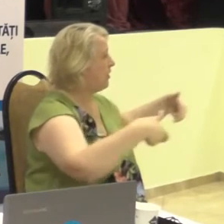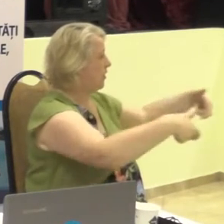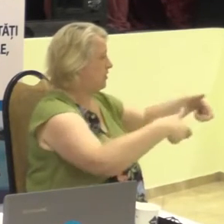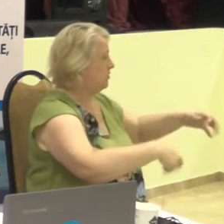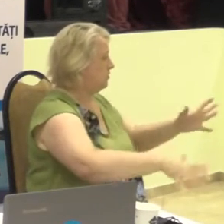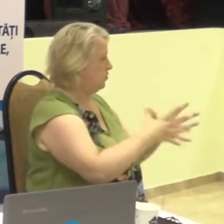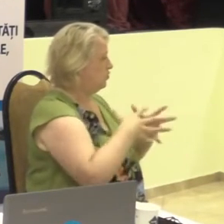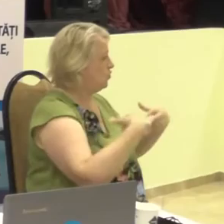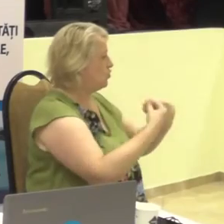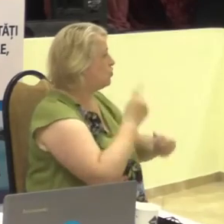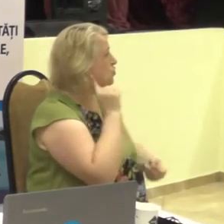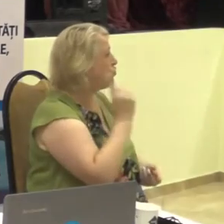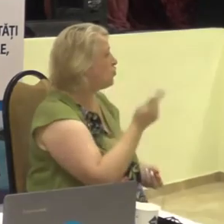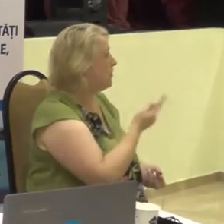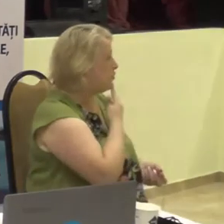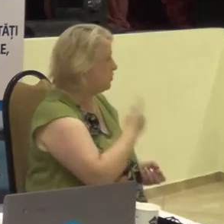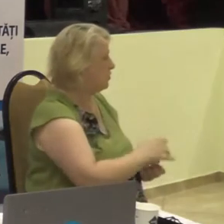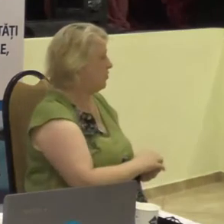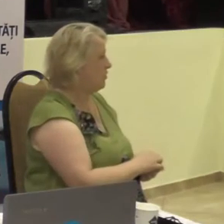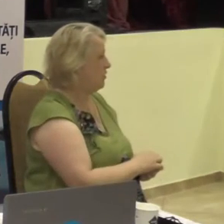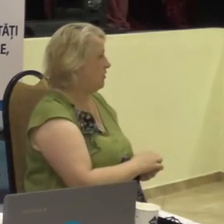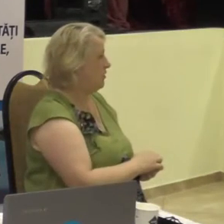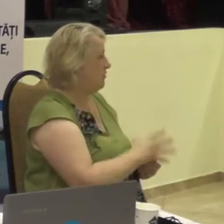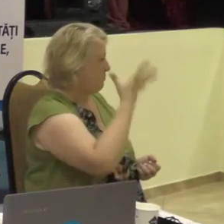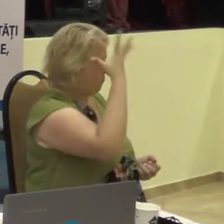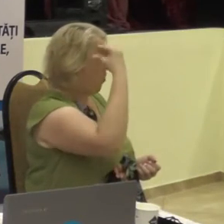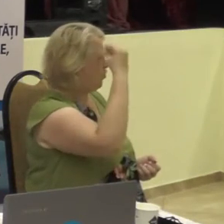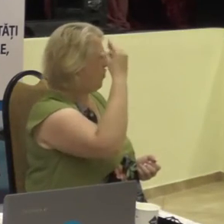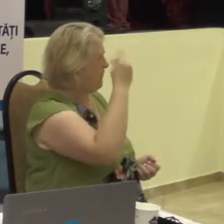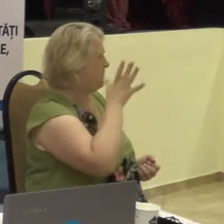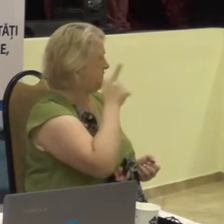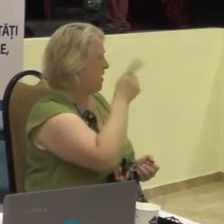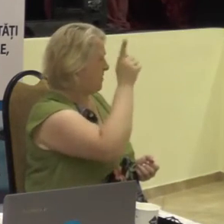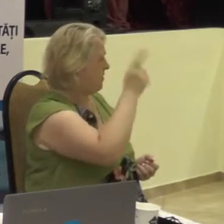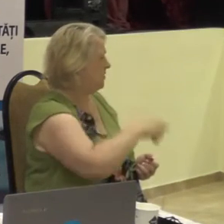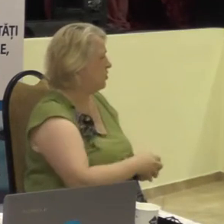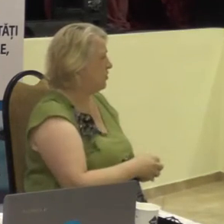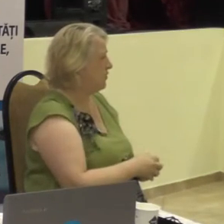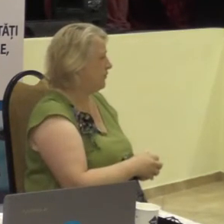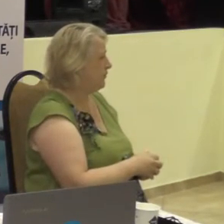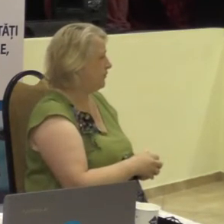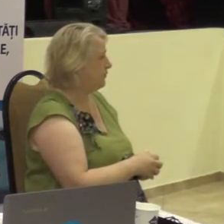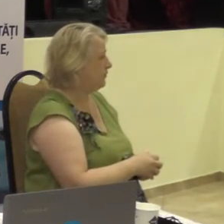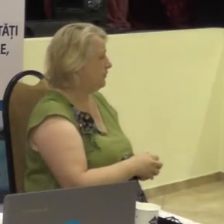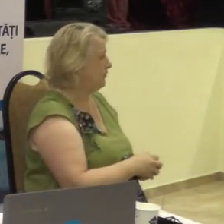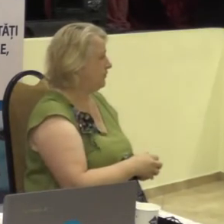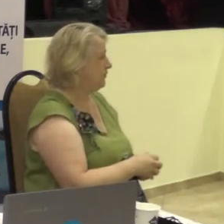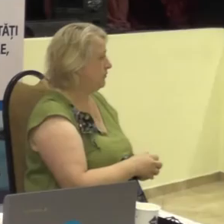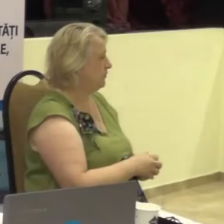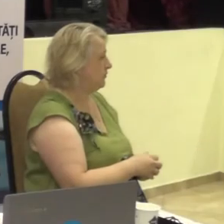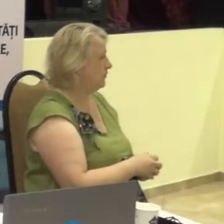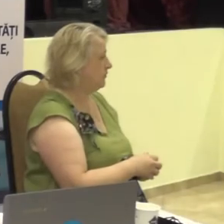surdomuților Moldovenesc, pe vremea aceea, așa noi ne numiam.